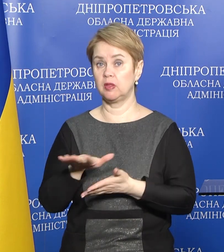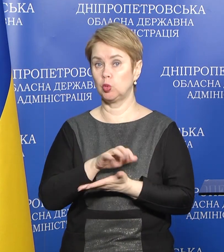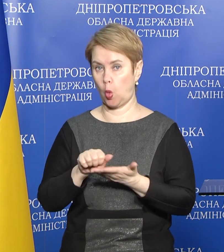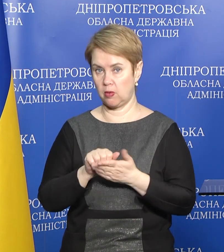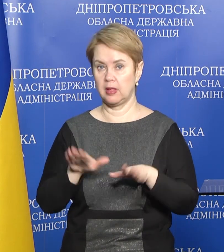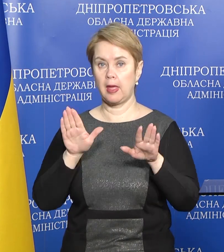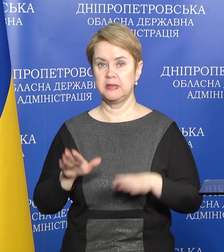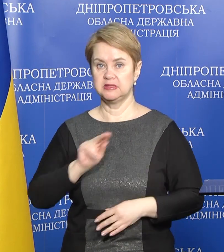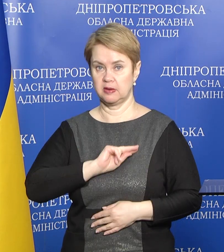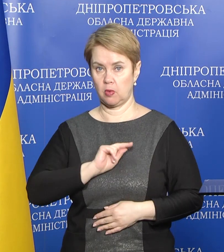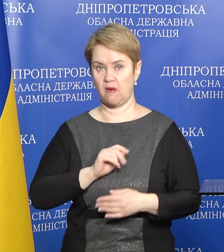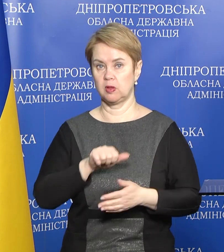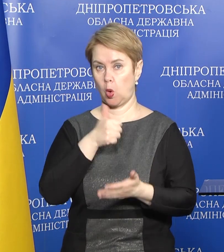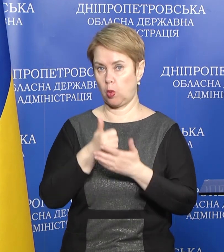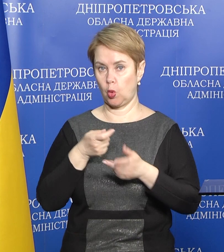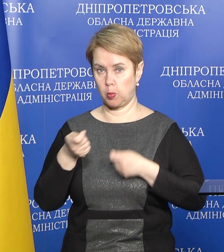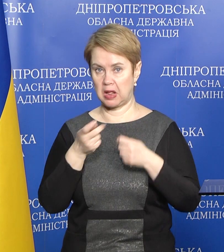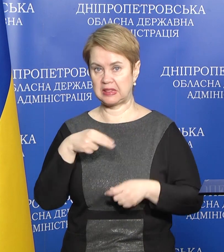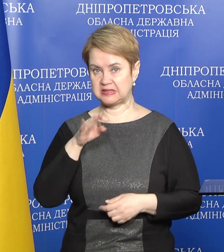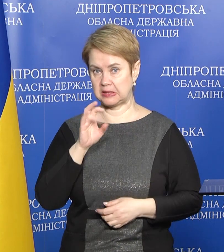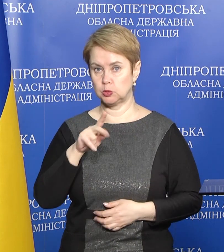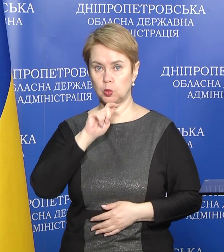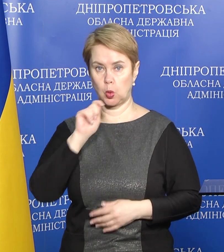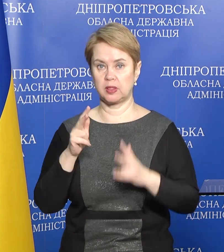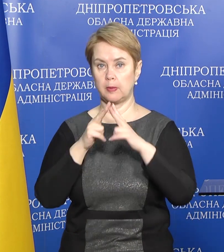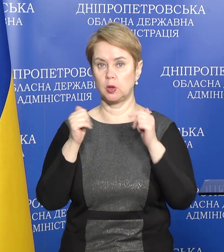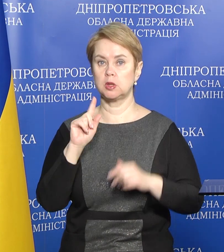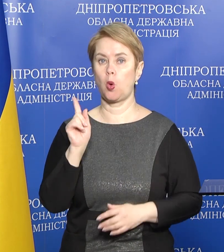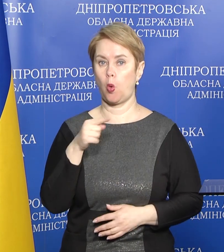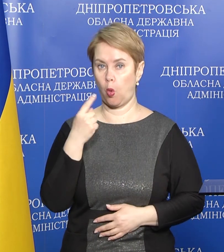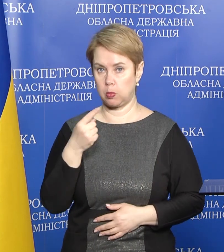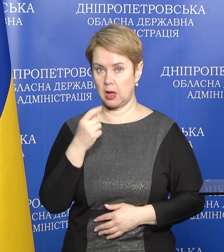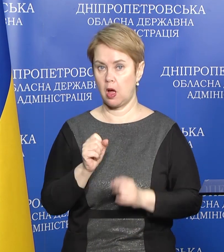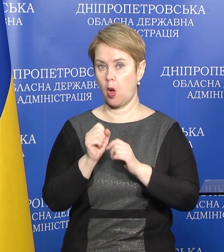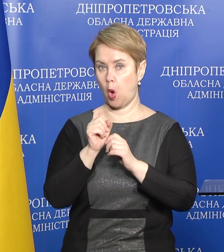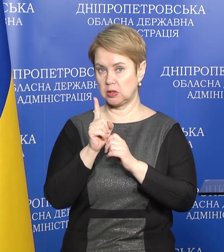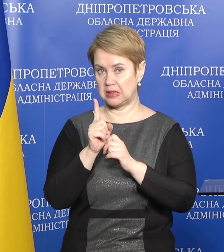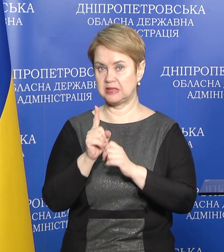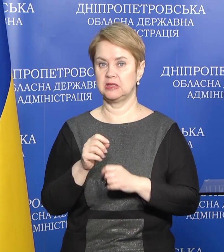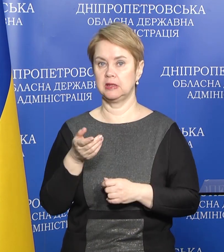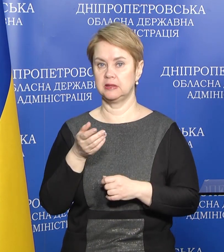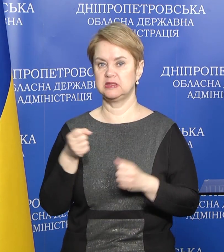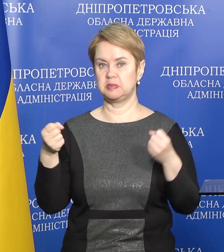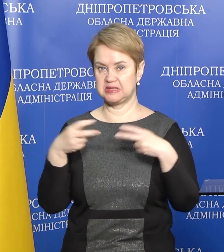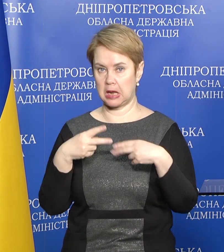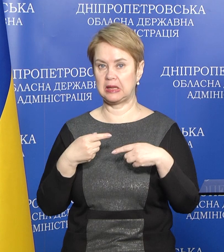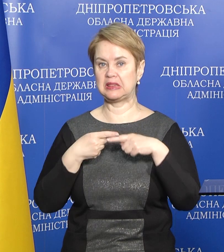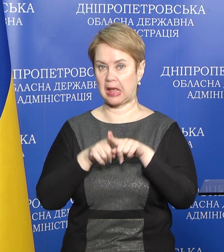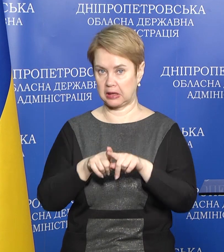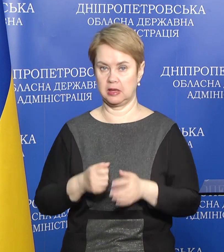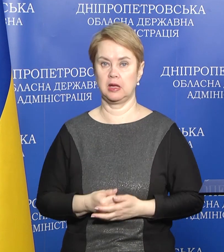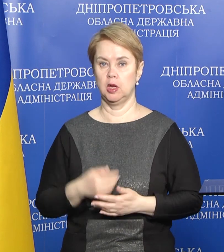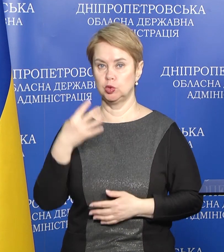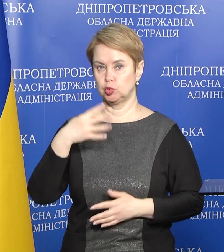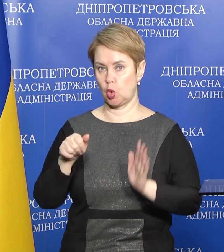На місці працювало від Головного управління ДСНС України в Дніпро-Тороскій області 11 одиниць спеціальної техніки